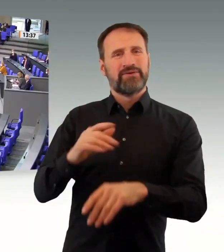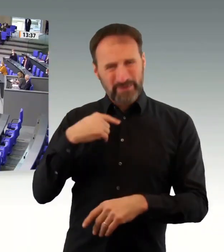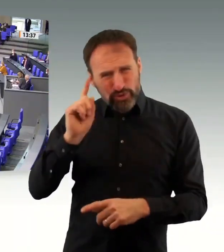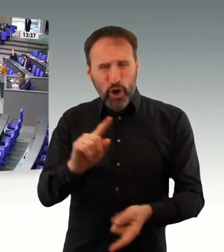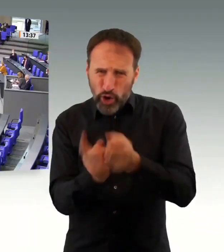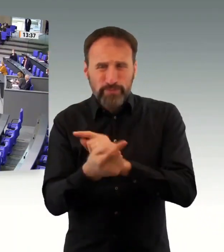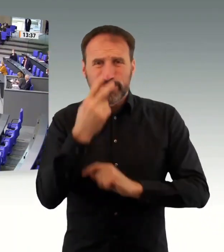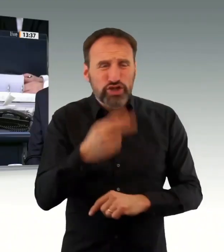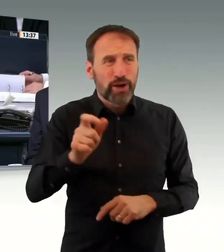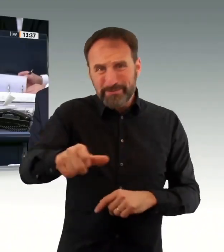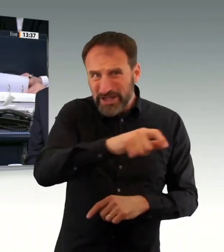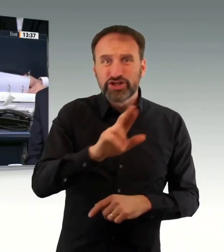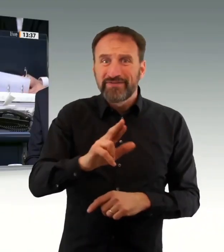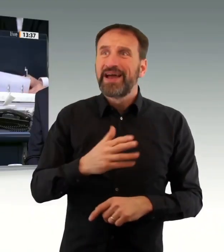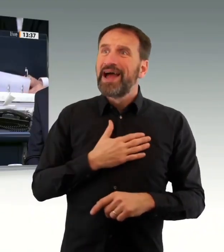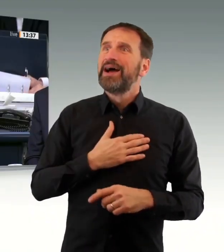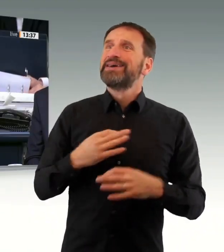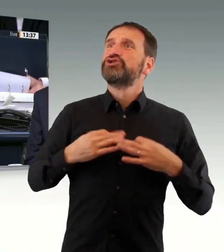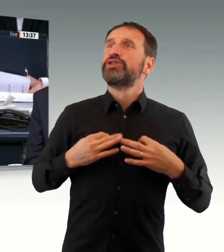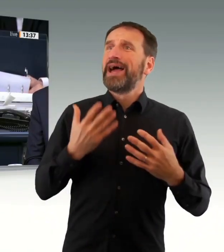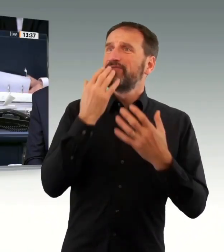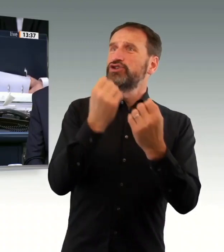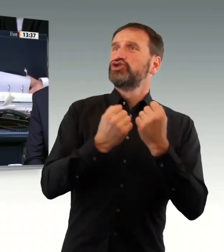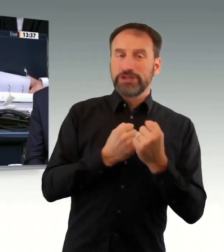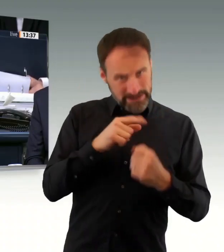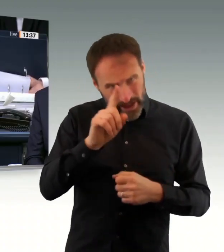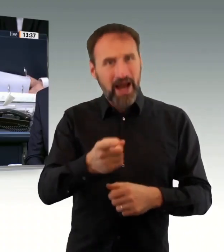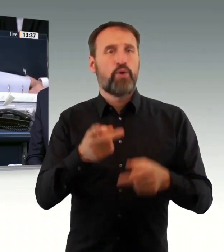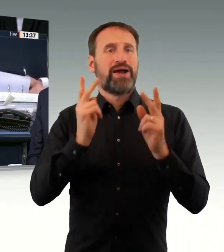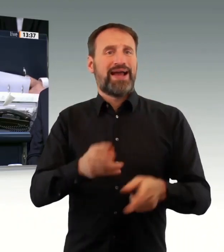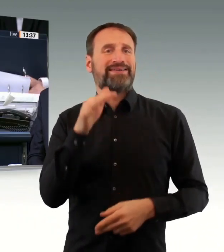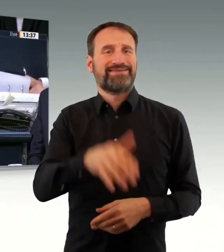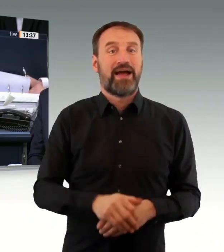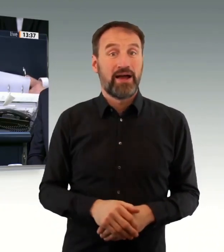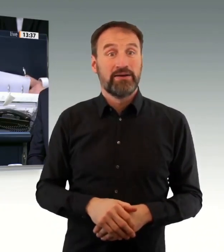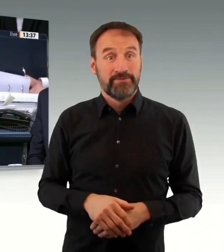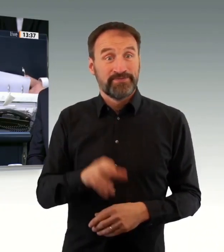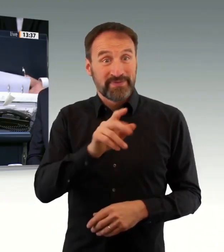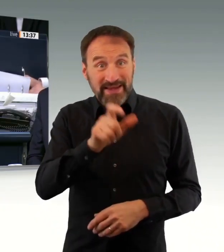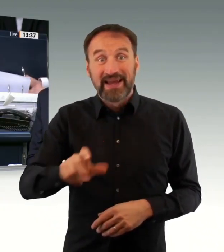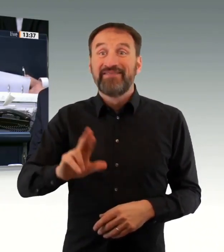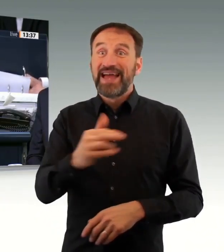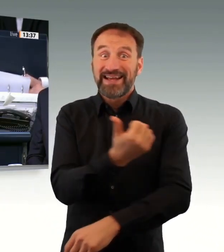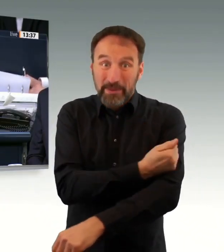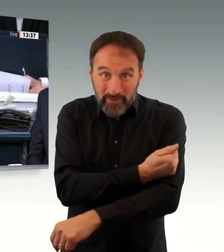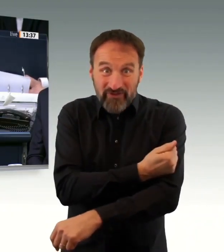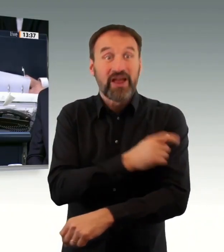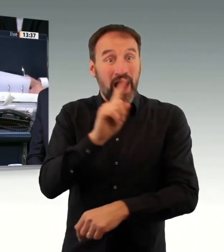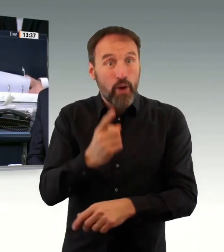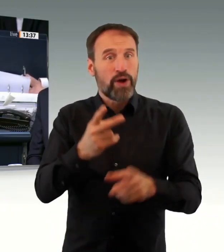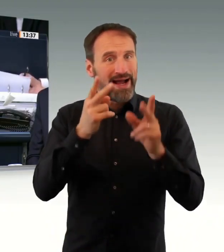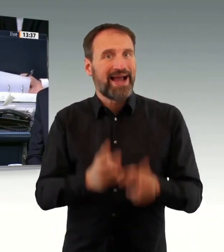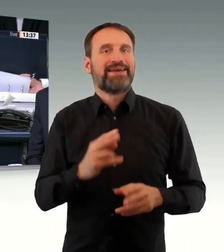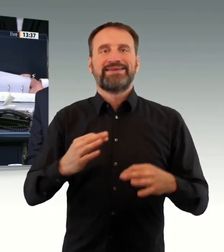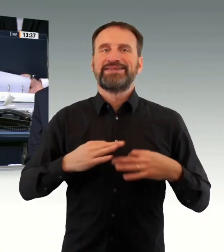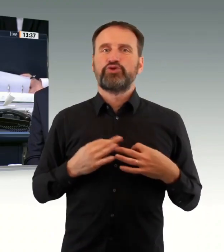Das Wort zu einer Kurzintervention hat der Abgeordnete Sichert aus der AfD-Fraktion. Ja, vielen Dank, Frau Präsidentin! Herr